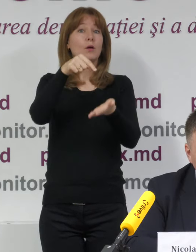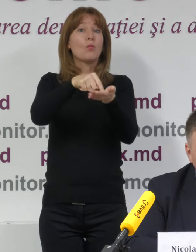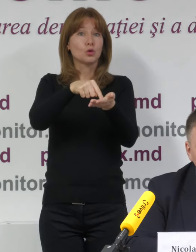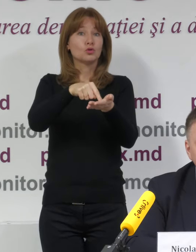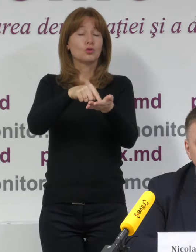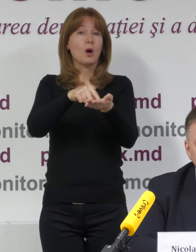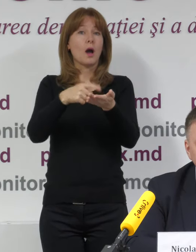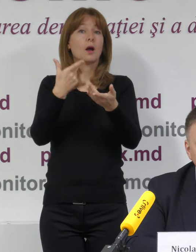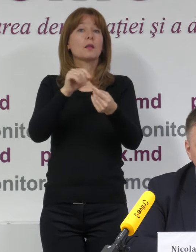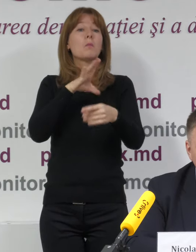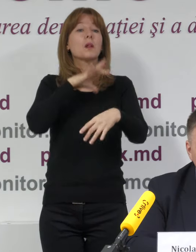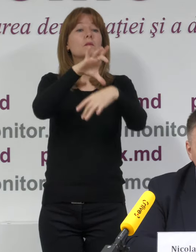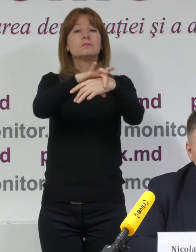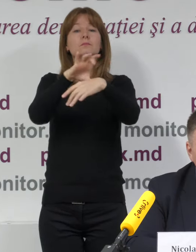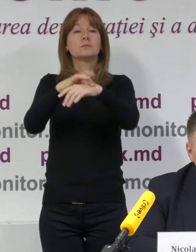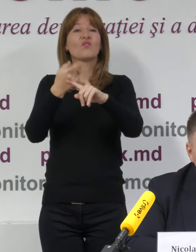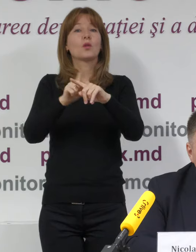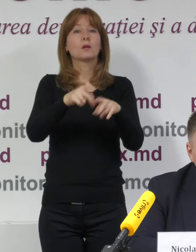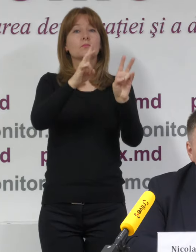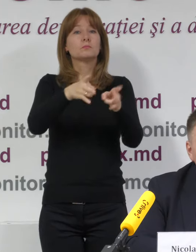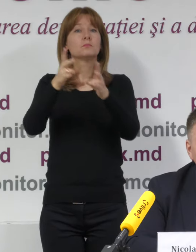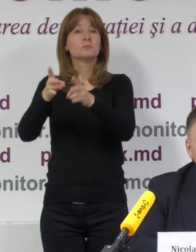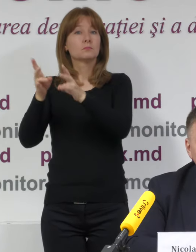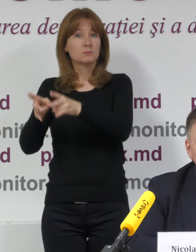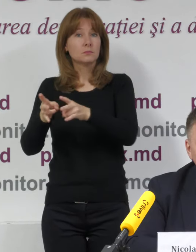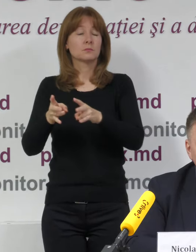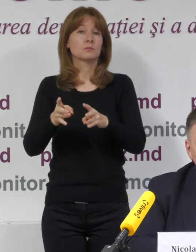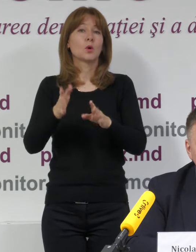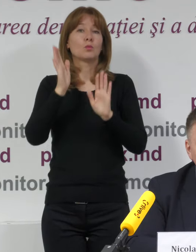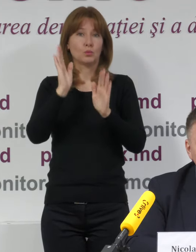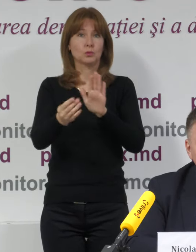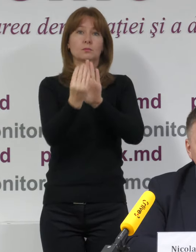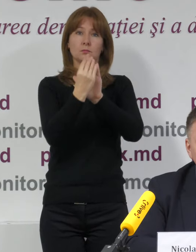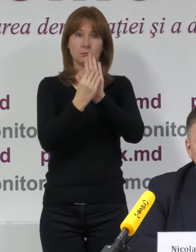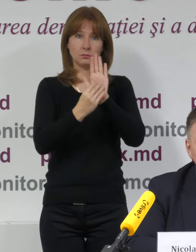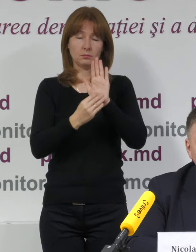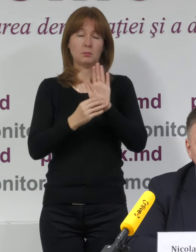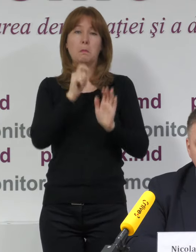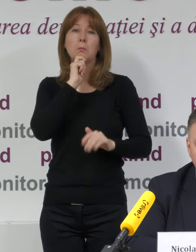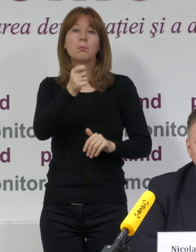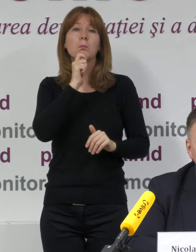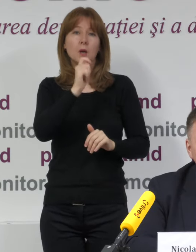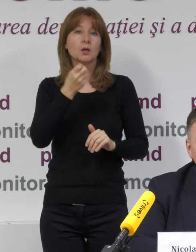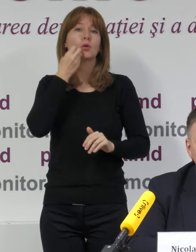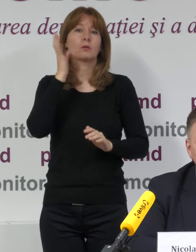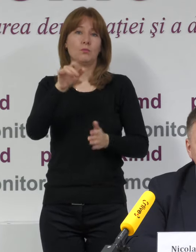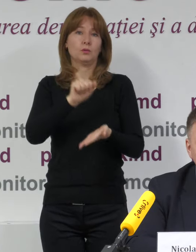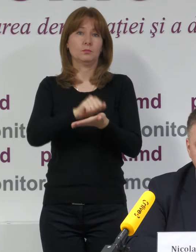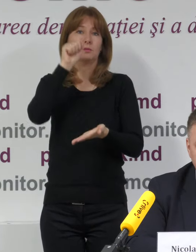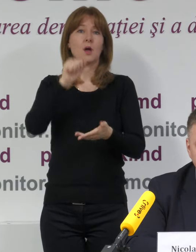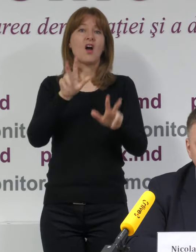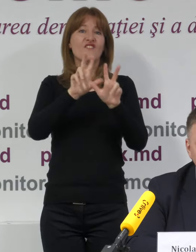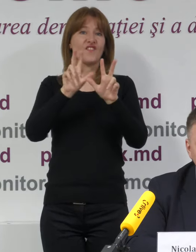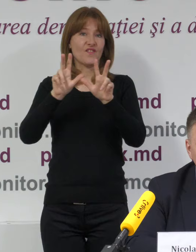la care au fost constatate aceste incidente vor fi menționate în comunicatul de presă care va fi publicat pe pagina